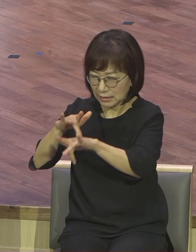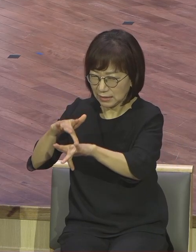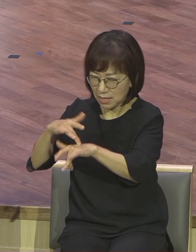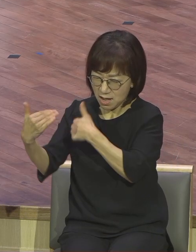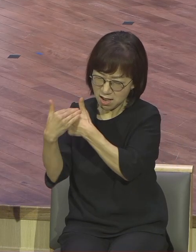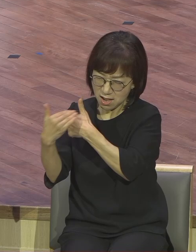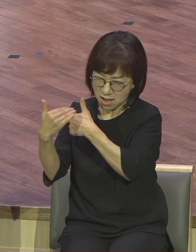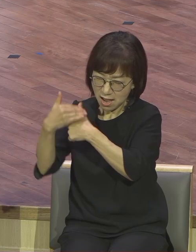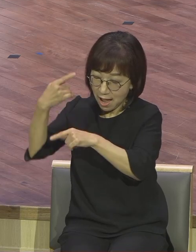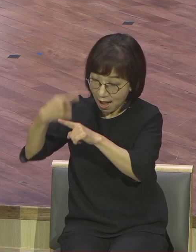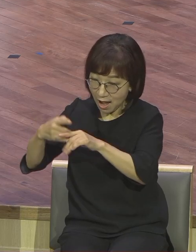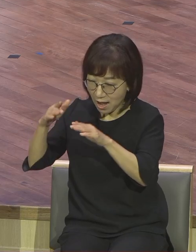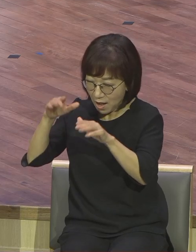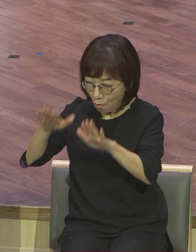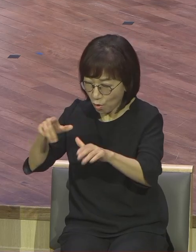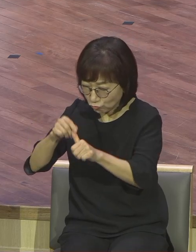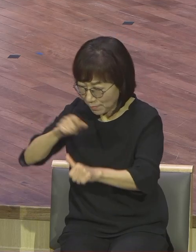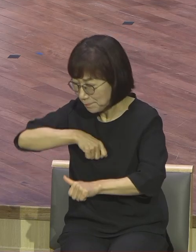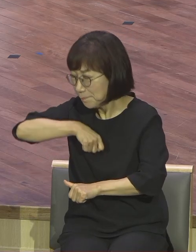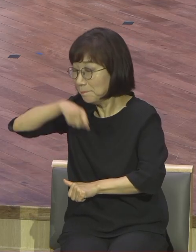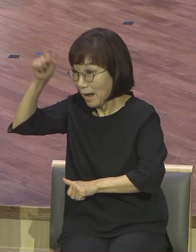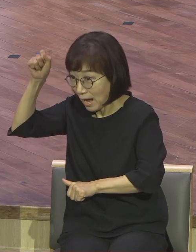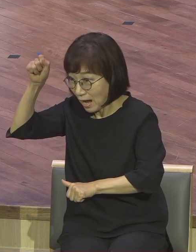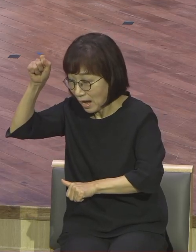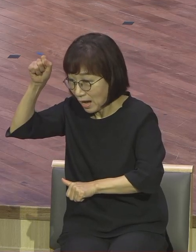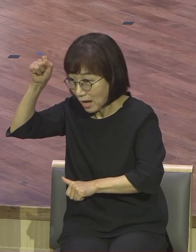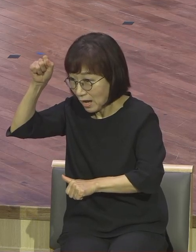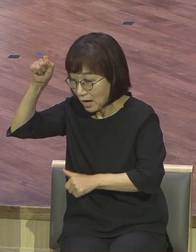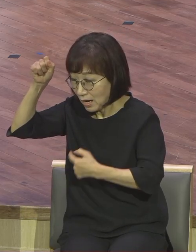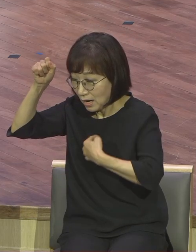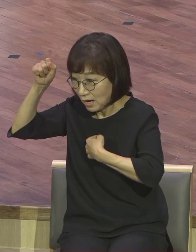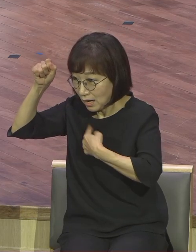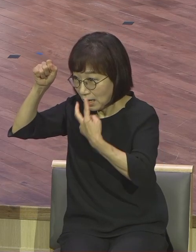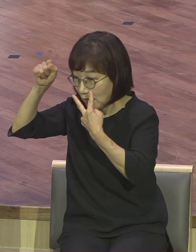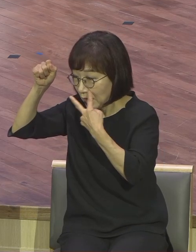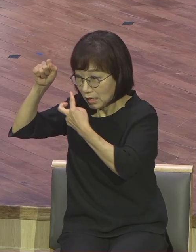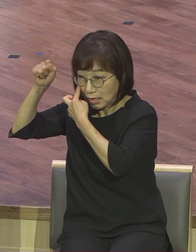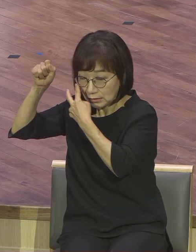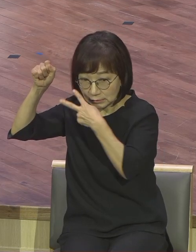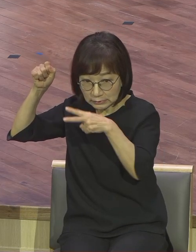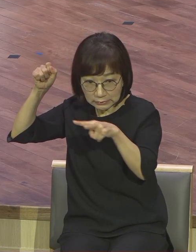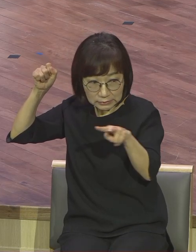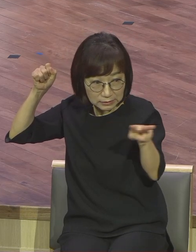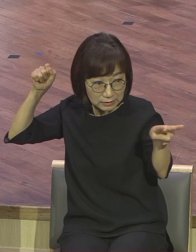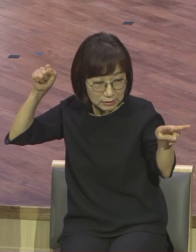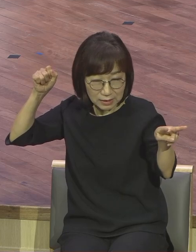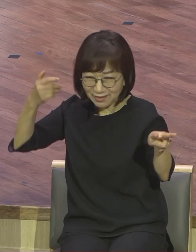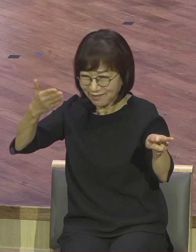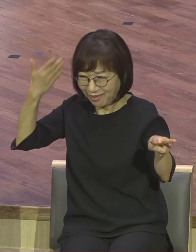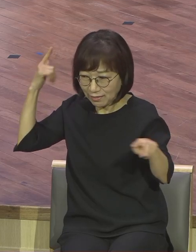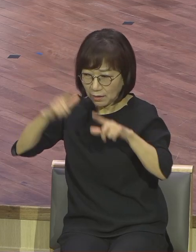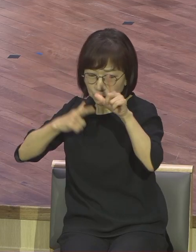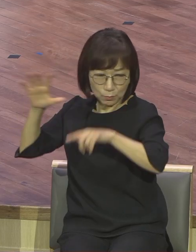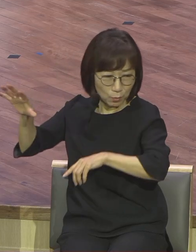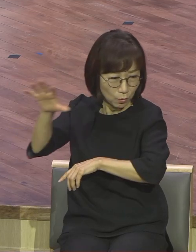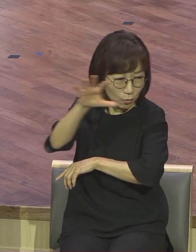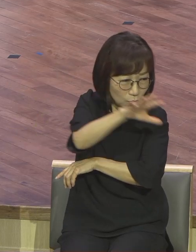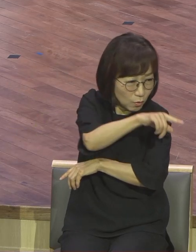나같이 사단에게 귀신에게 잡혀가지고 고통당하고 있는 그 영혼들을 향해서 보금을